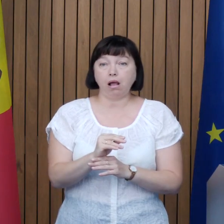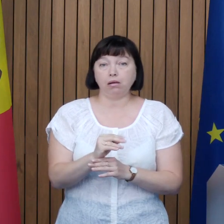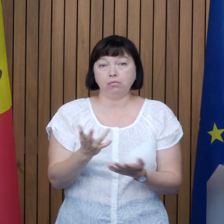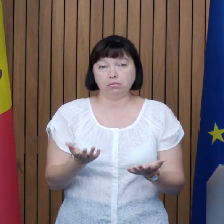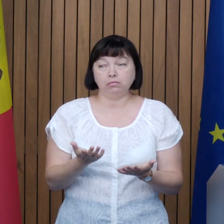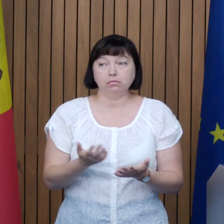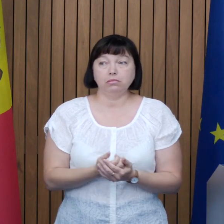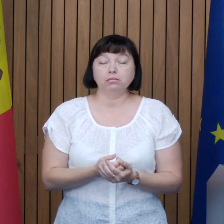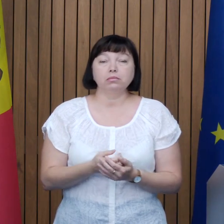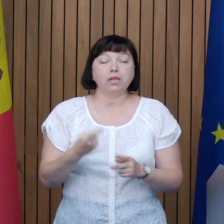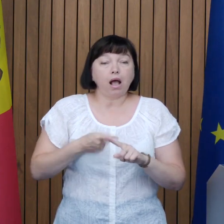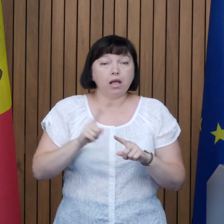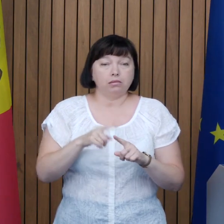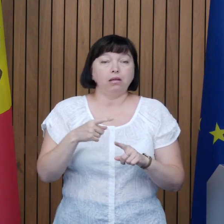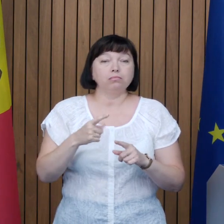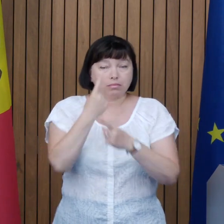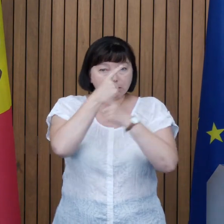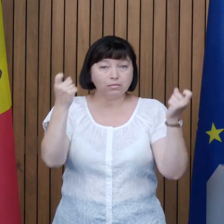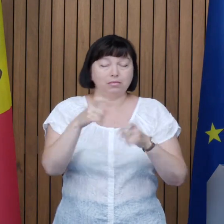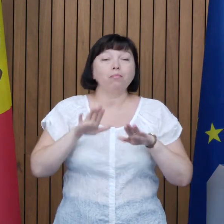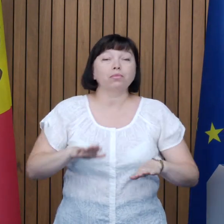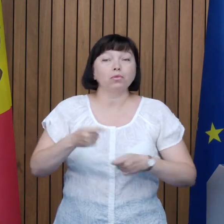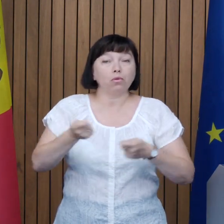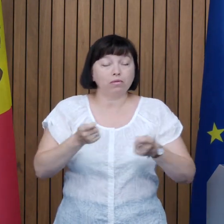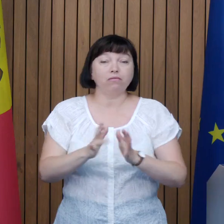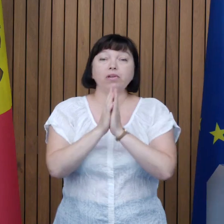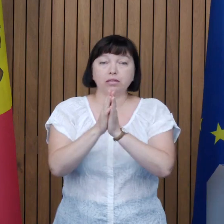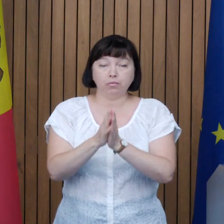Nu uitați dați like, să